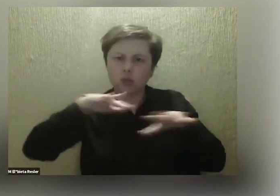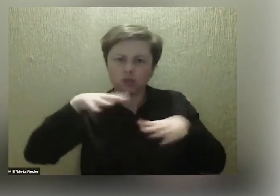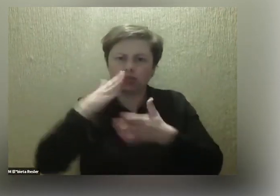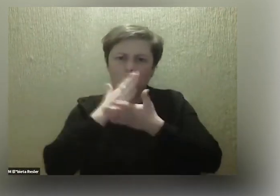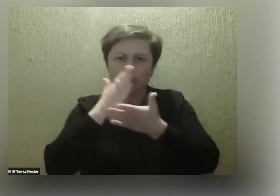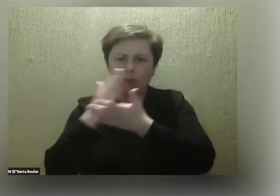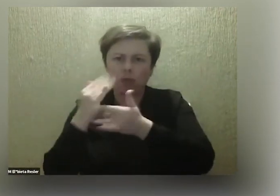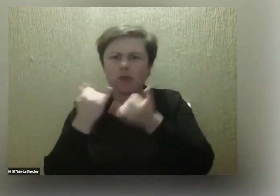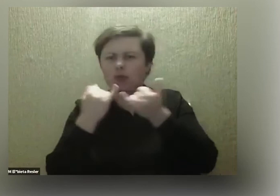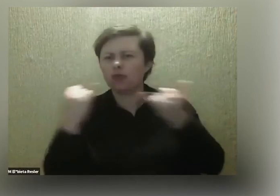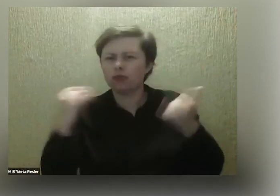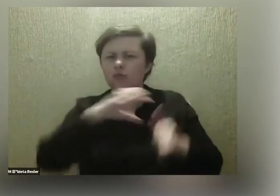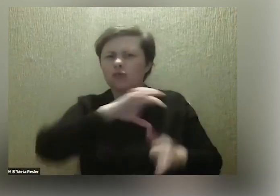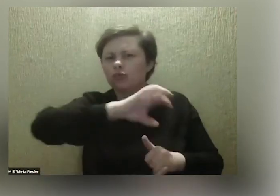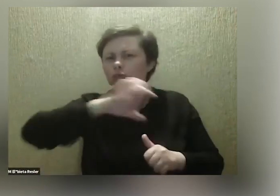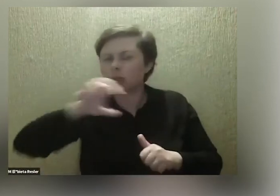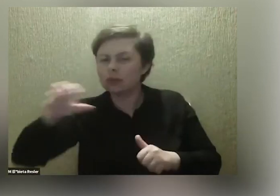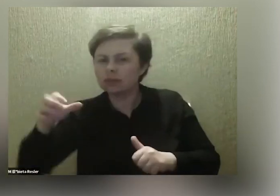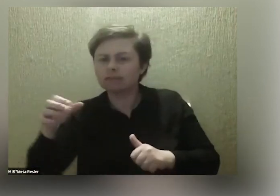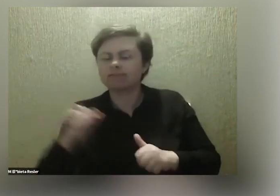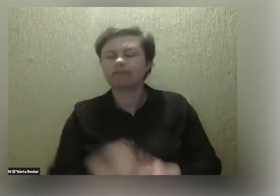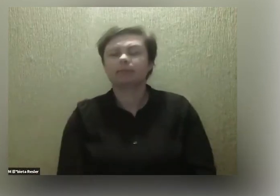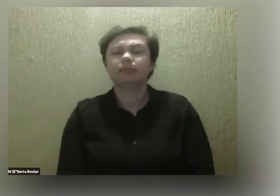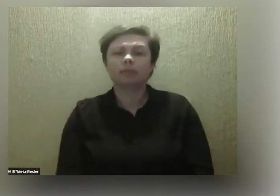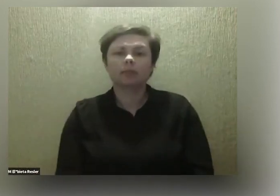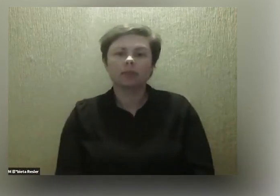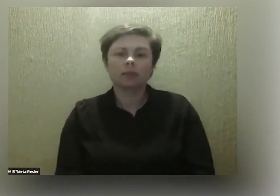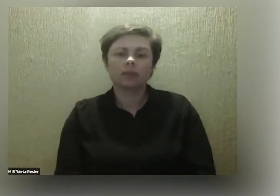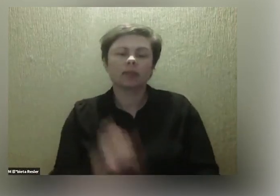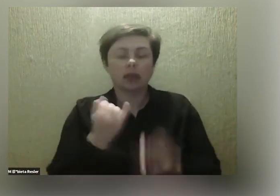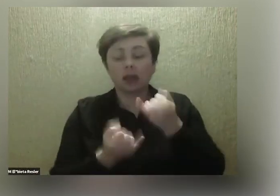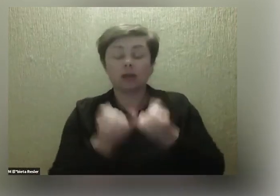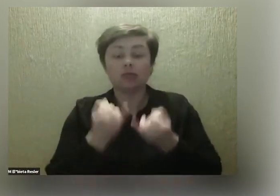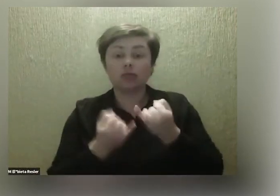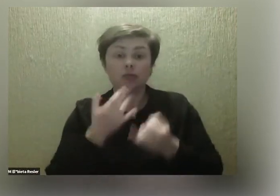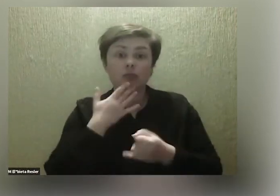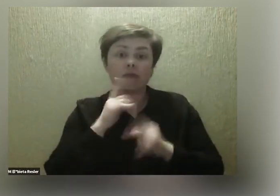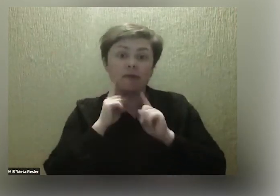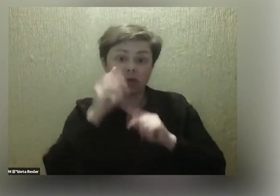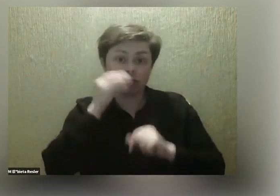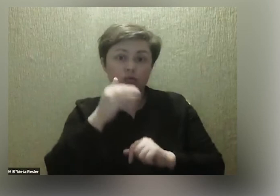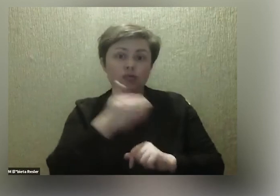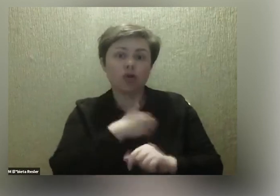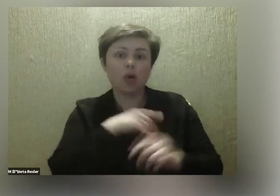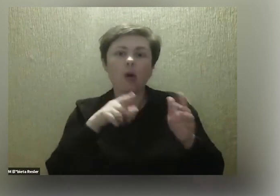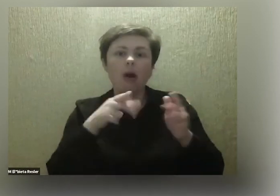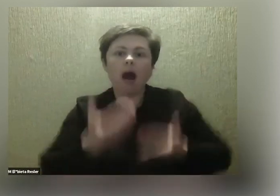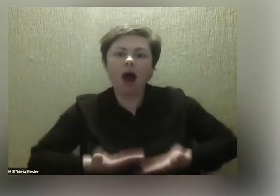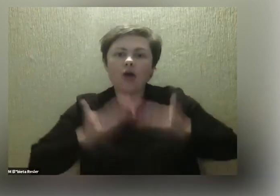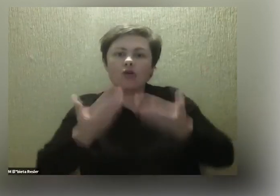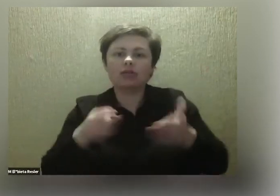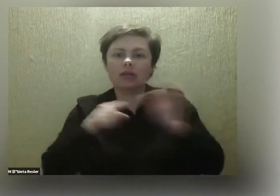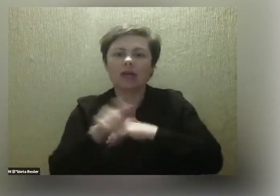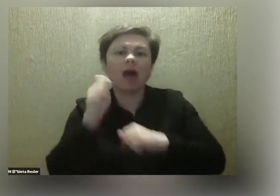różnych, z różnych aspektów. Jeżeli chodzi o właśnie szkołę rodzenia dla kobiet z